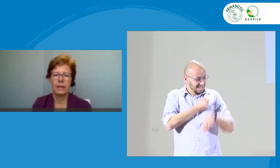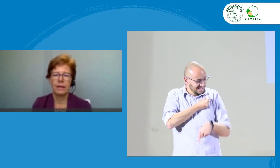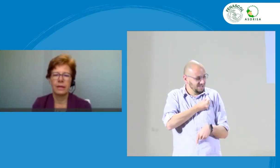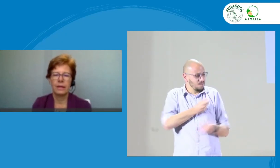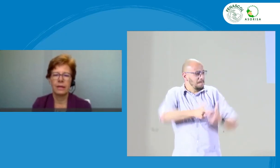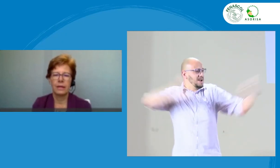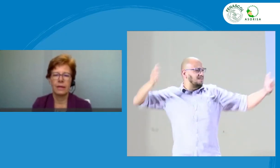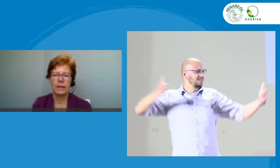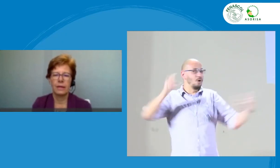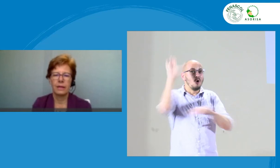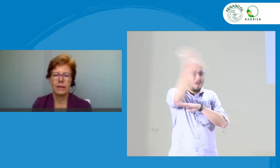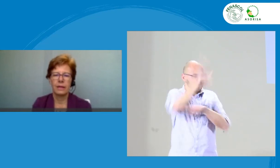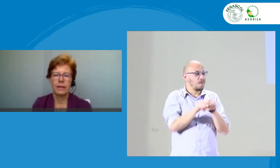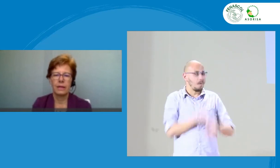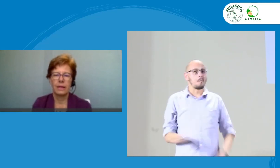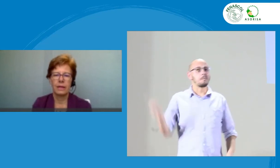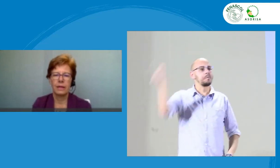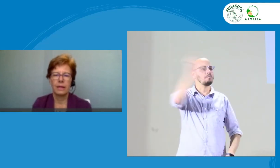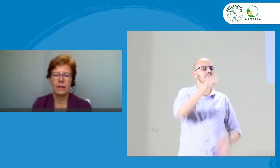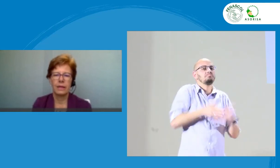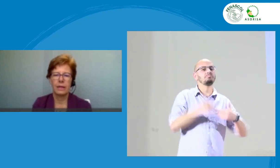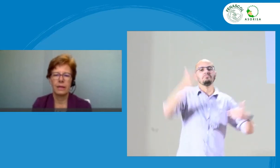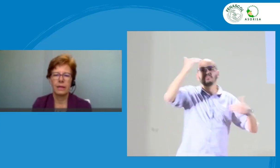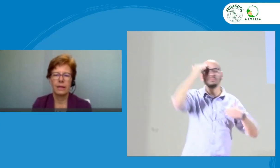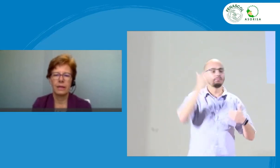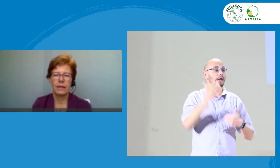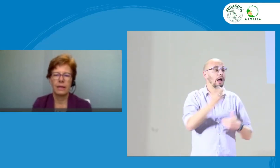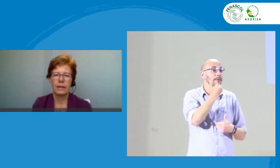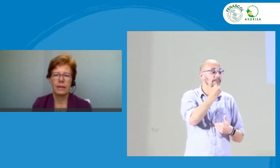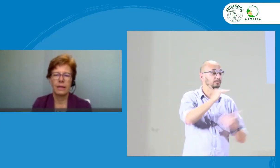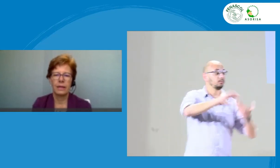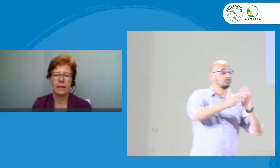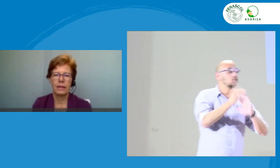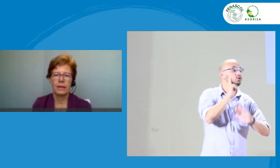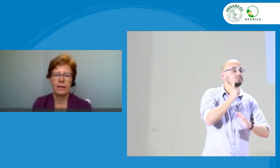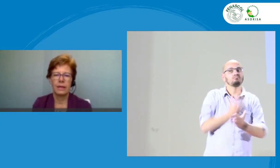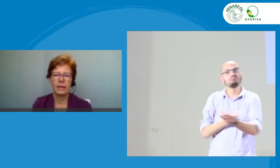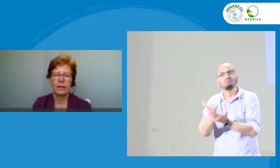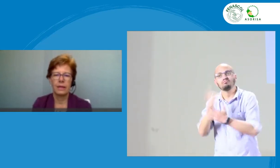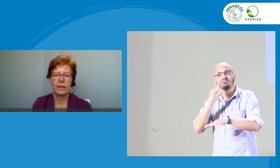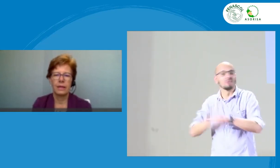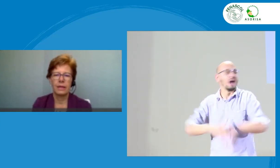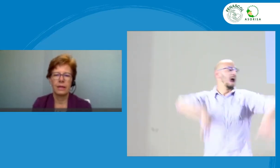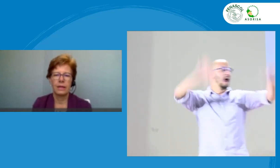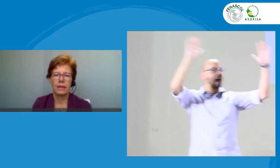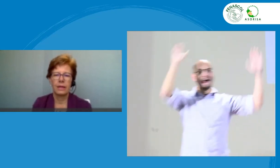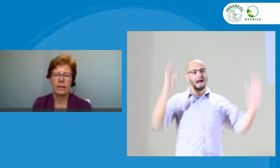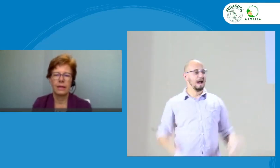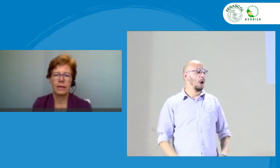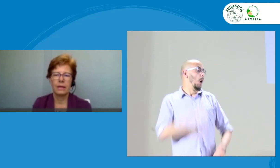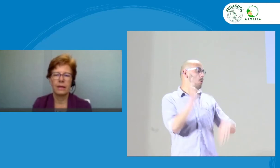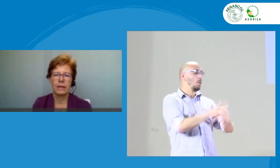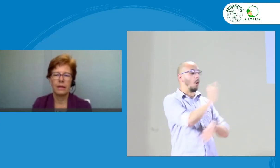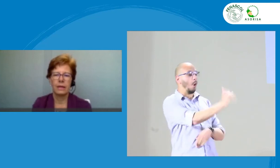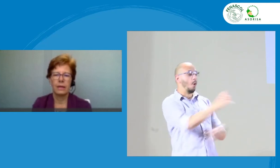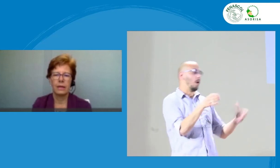dando interno. Entonces yo digo, bueno, pero es que la mayoría es que tiene que ver con su religión. Entonces hay personas otras que se hacen las